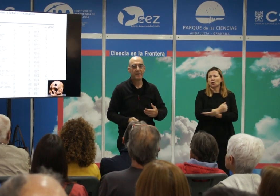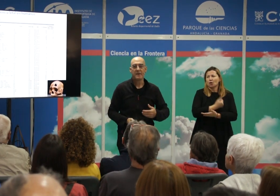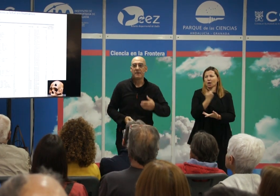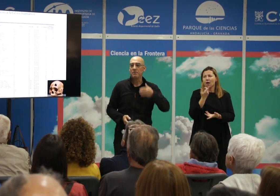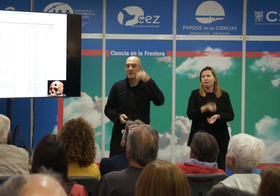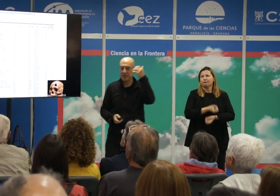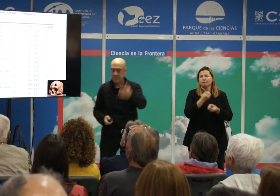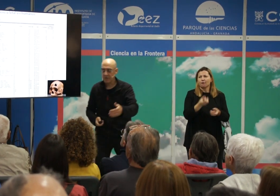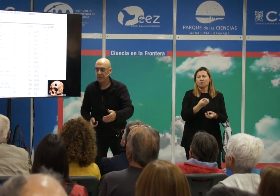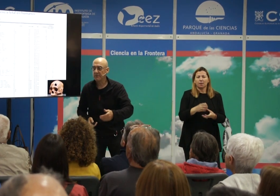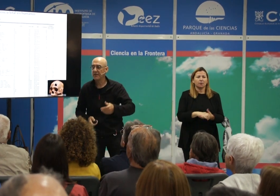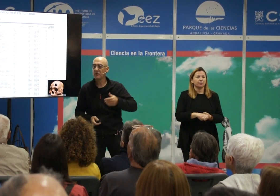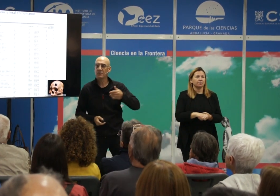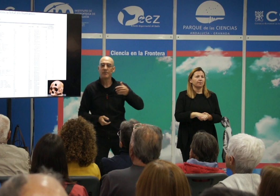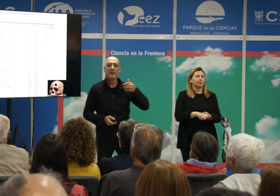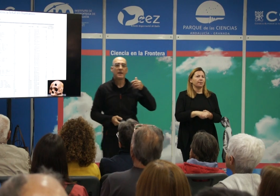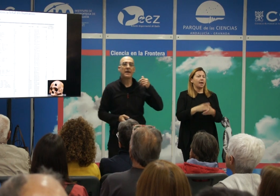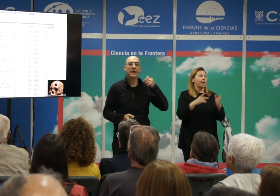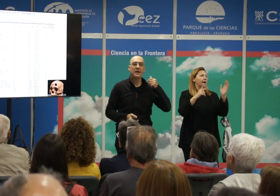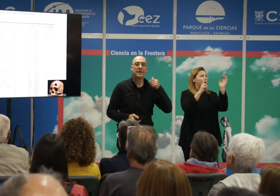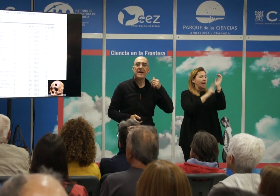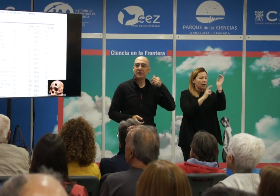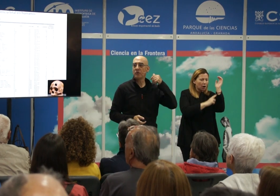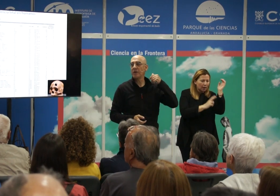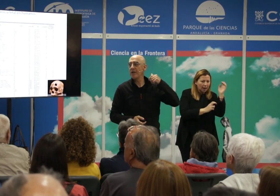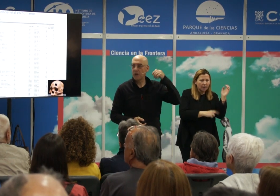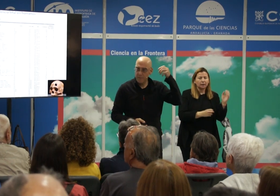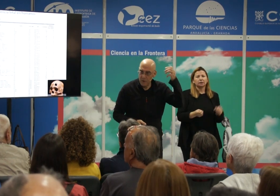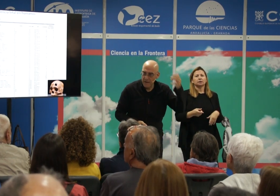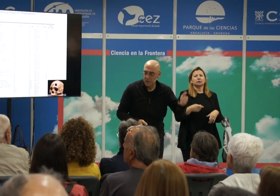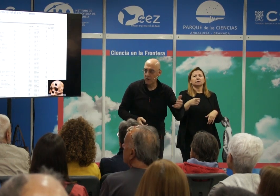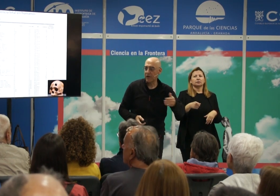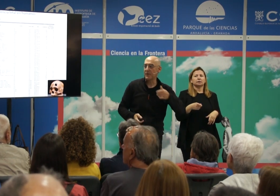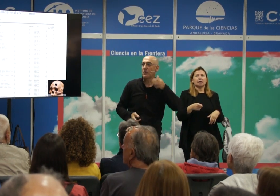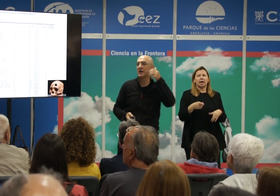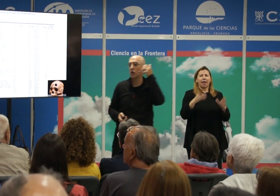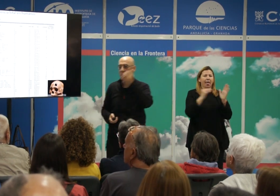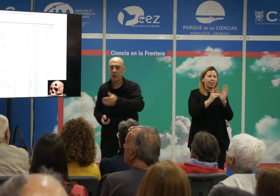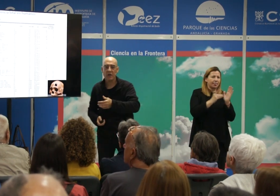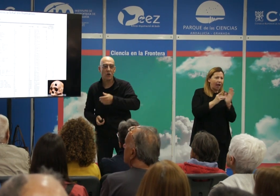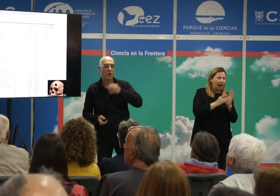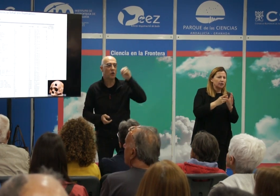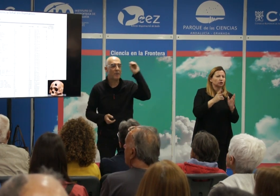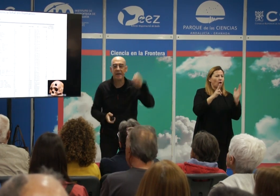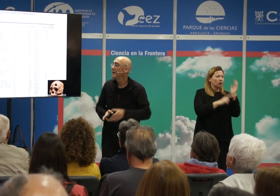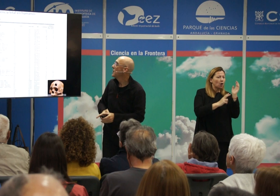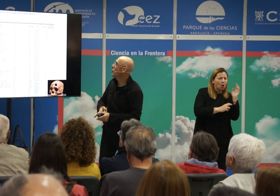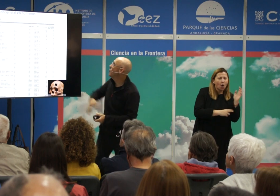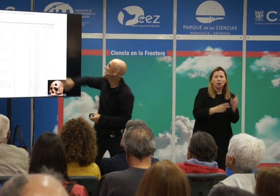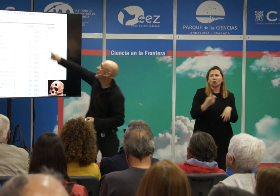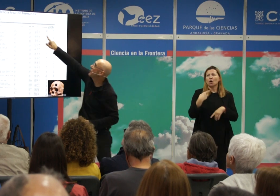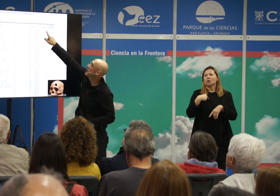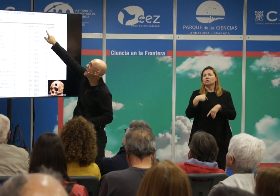sociales yacimiento a yacimiento dato etnográfico a dato etnográfico arqueológico a arqueológico ver